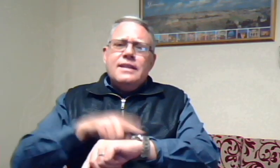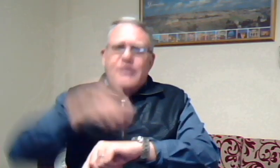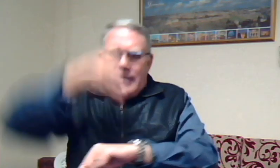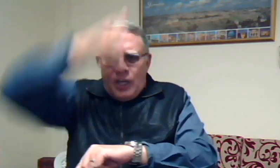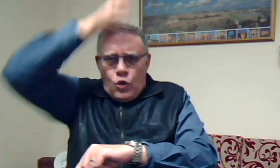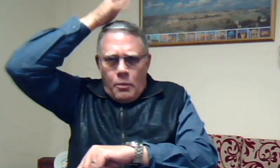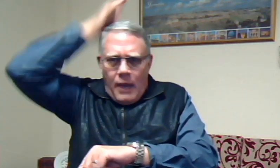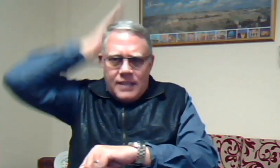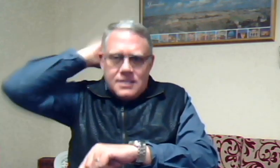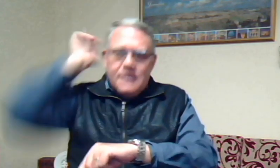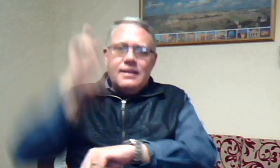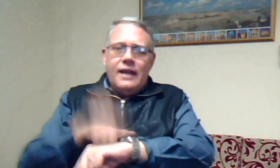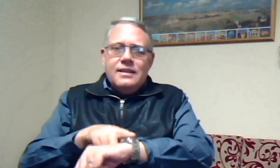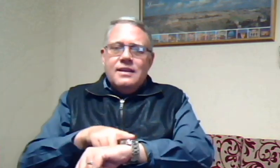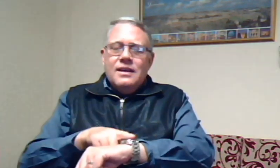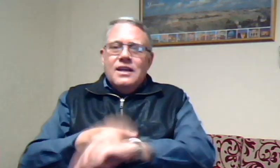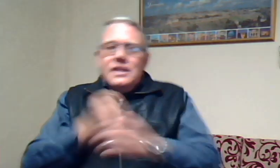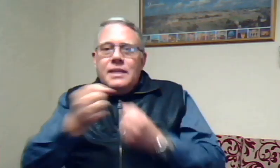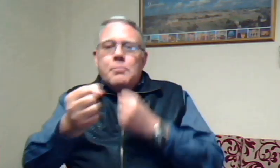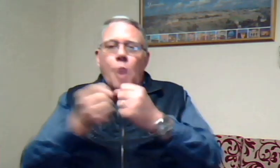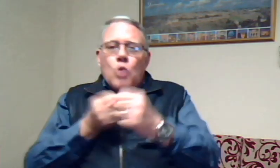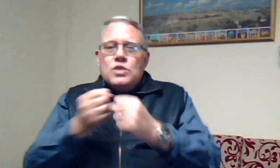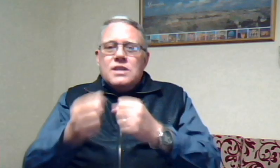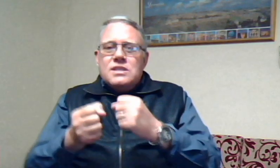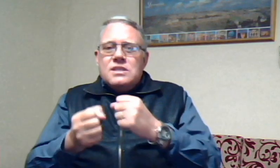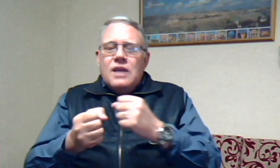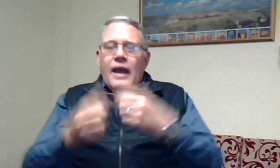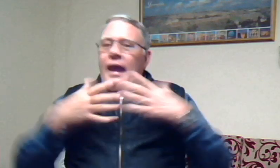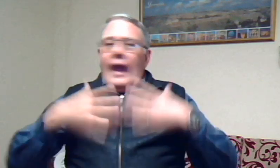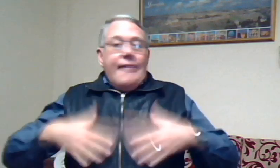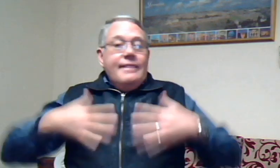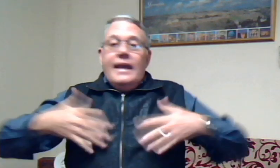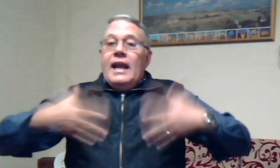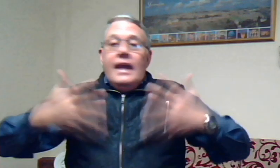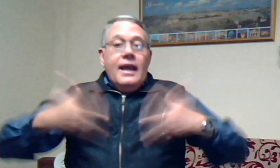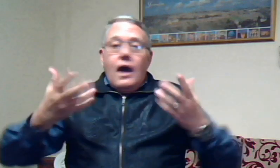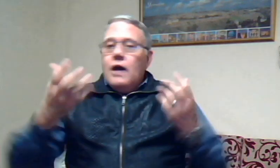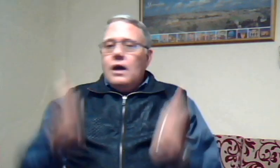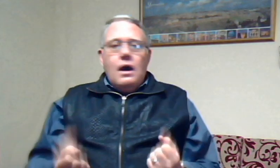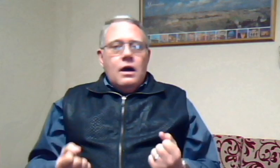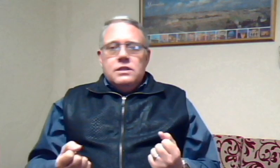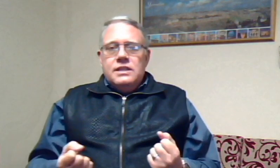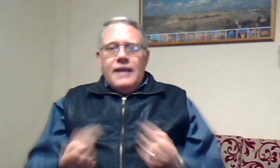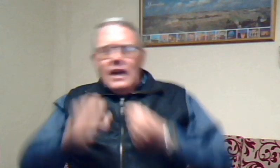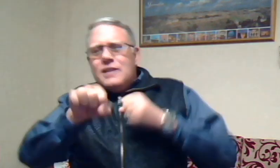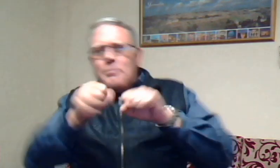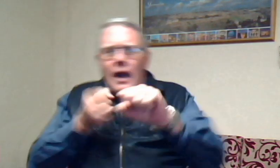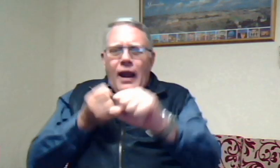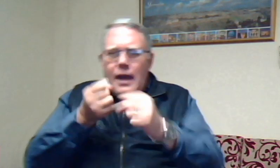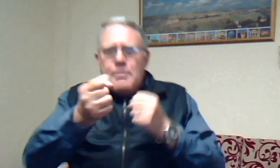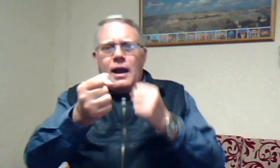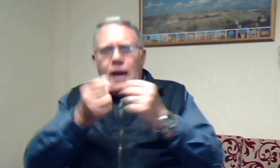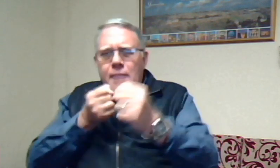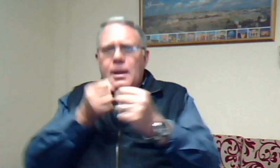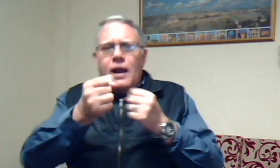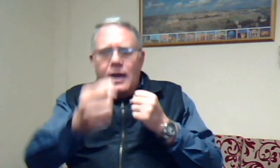in die Romeinse tyd die boxers het nie kleren aangehad nie hy het beklui beklui beklui